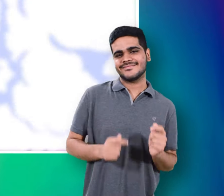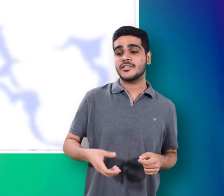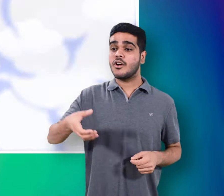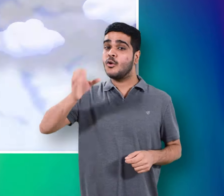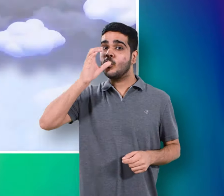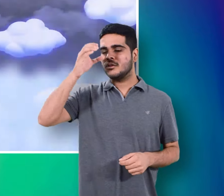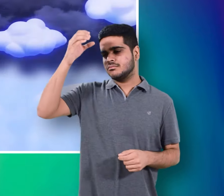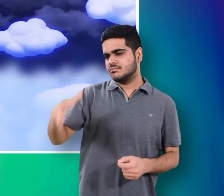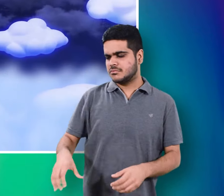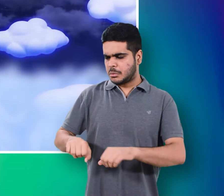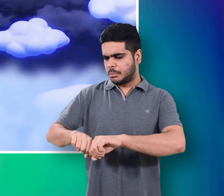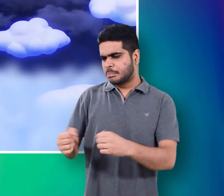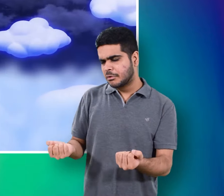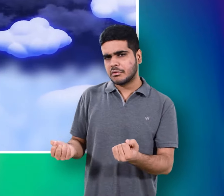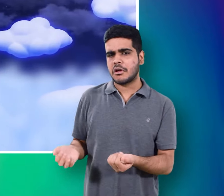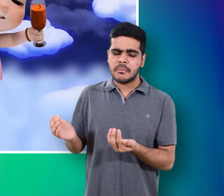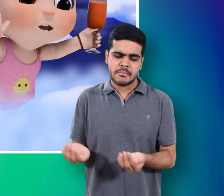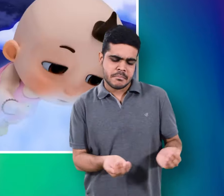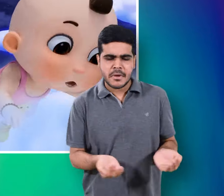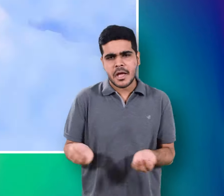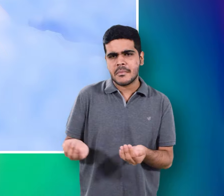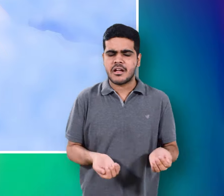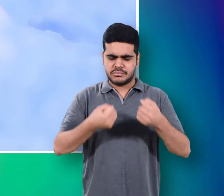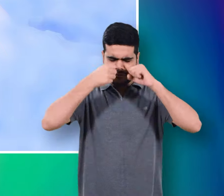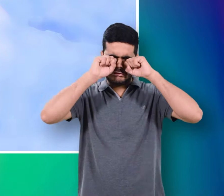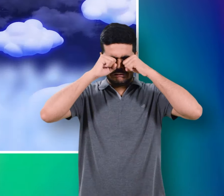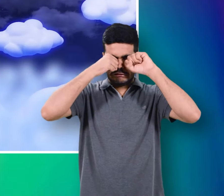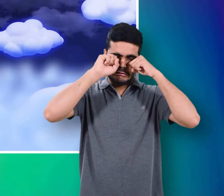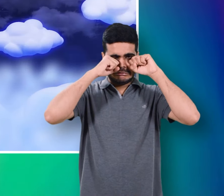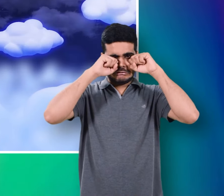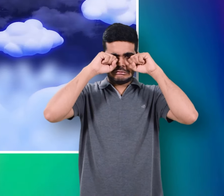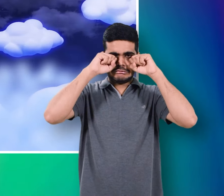प्याली गई टूट मुन्य गई अरूट